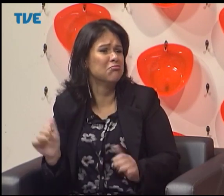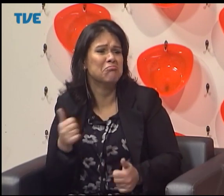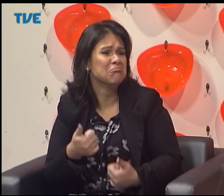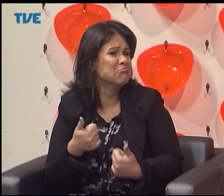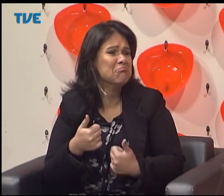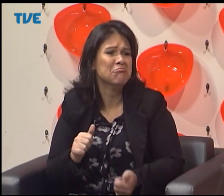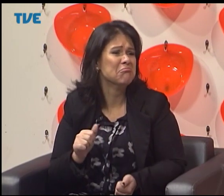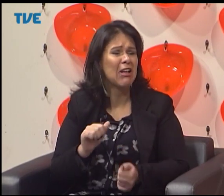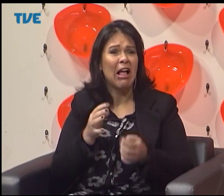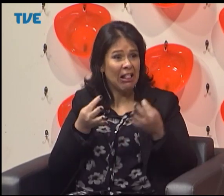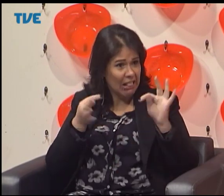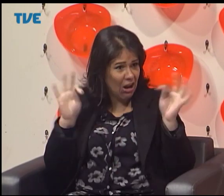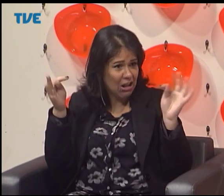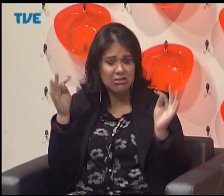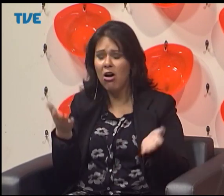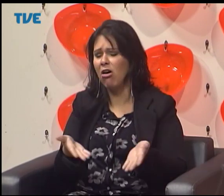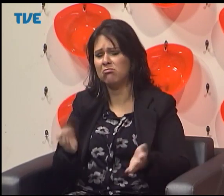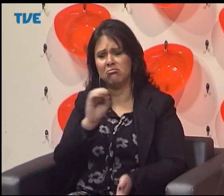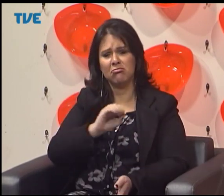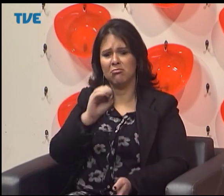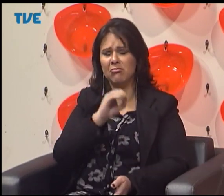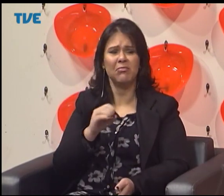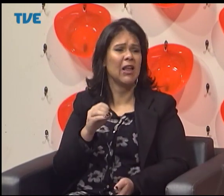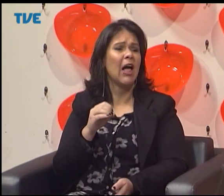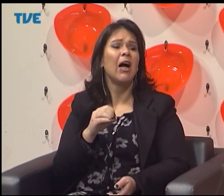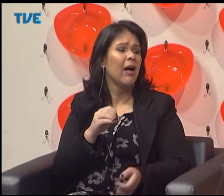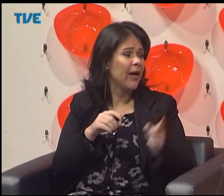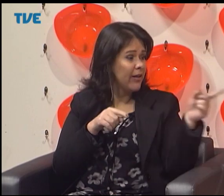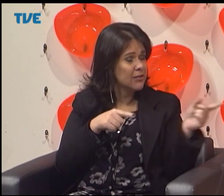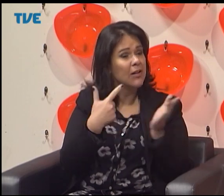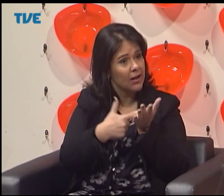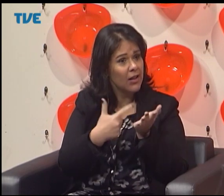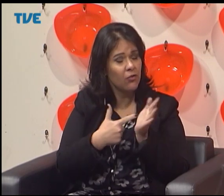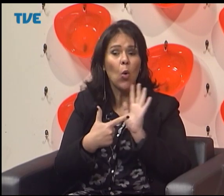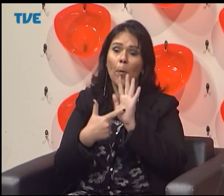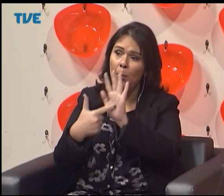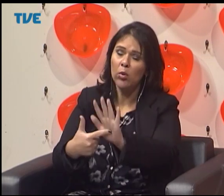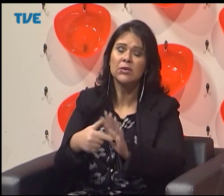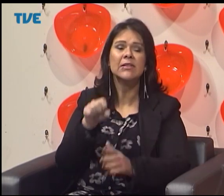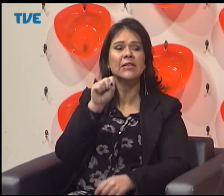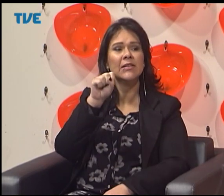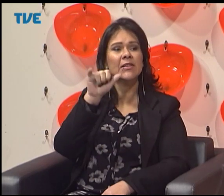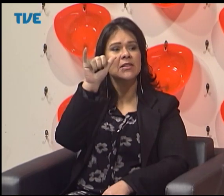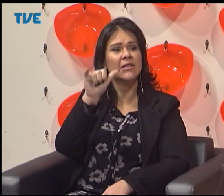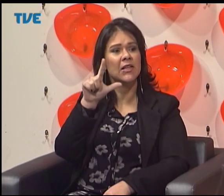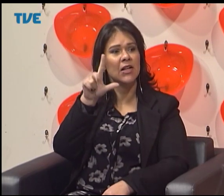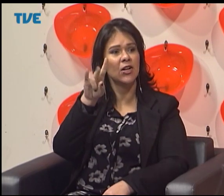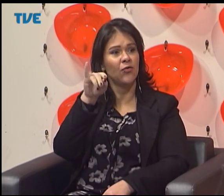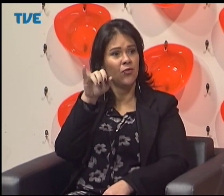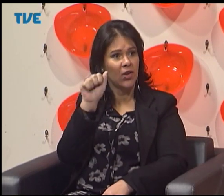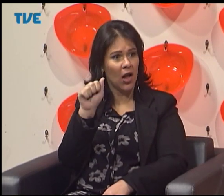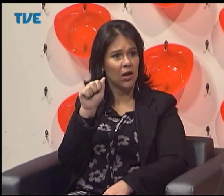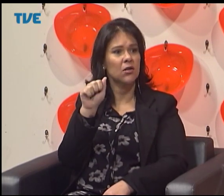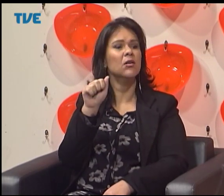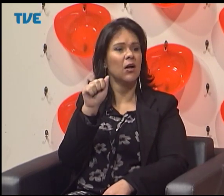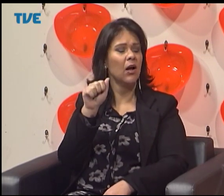tudo. A tecnologia está muito a nosso favor. E eu entendo, assim, que tanto a Sílvia,